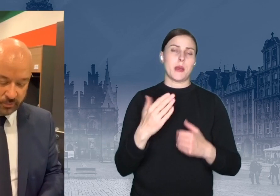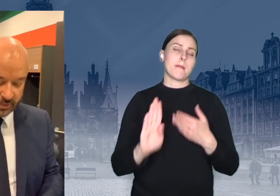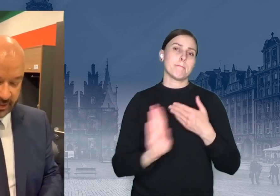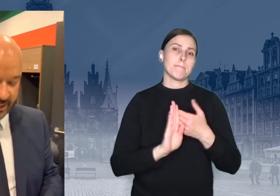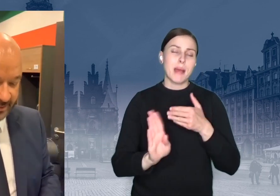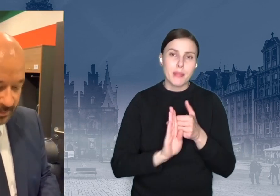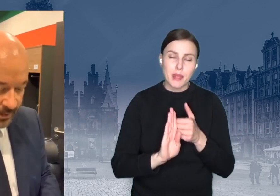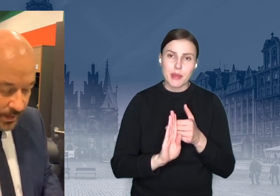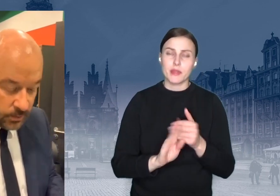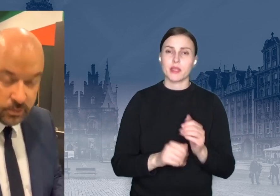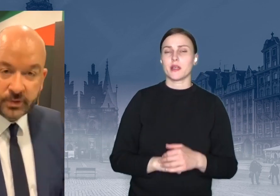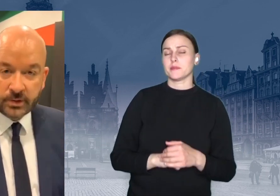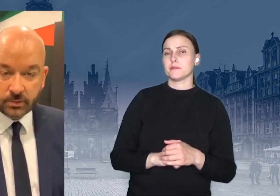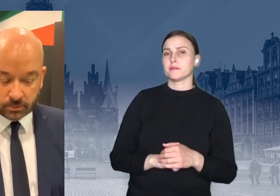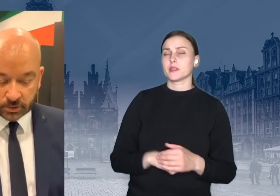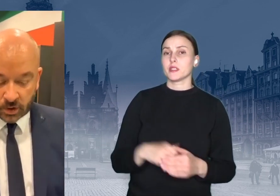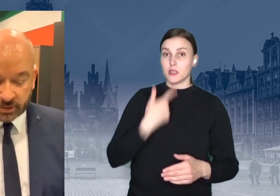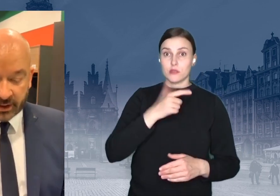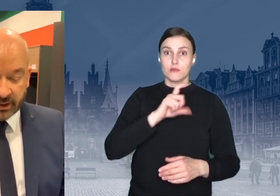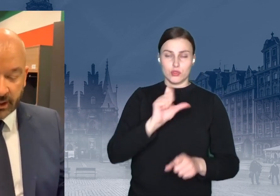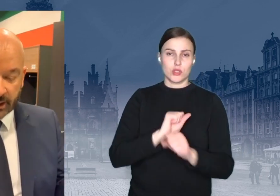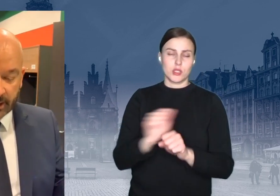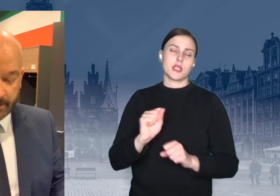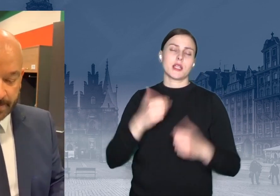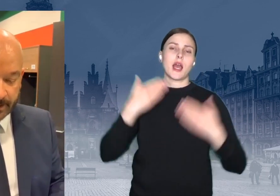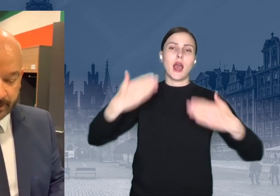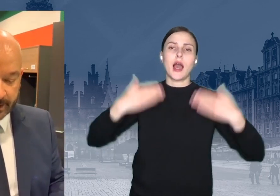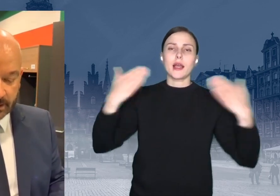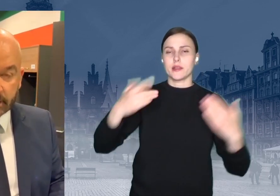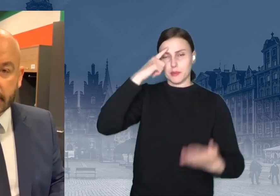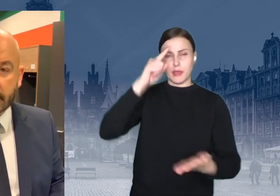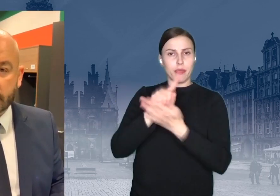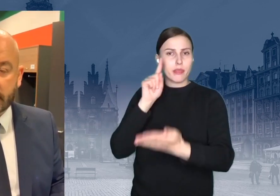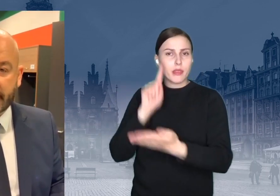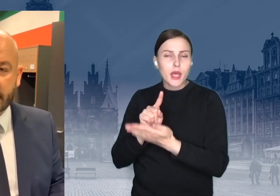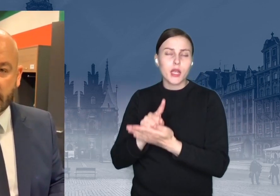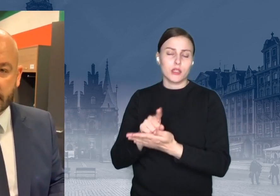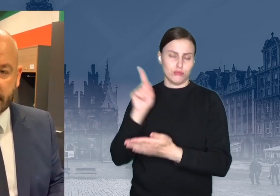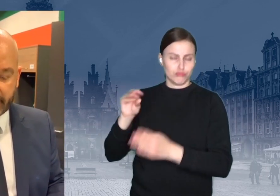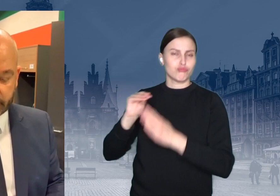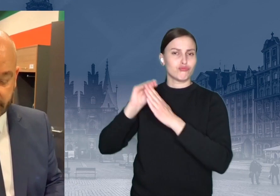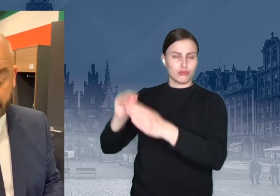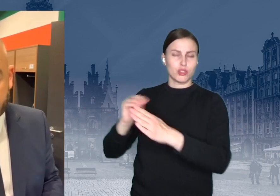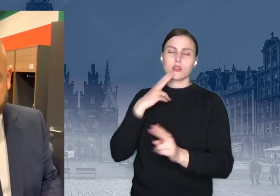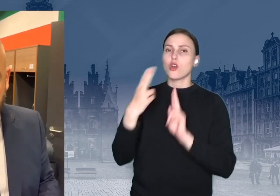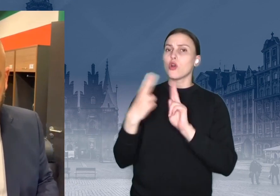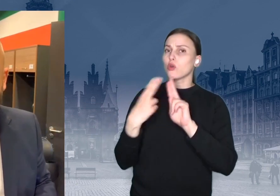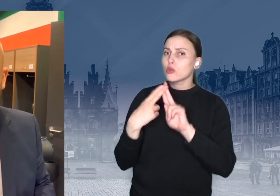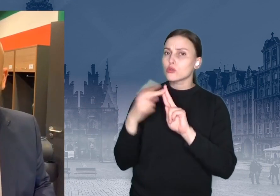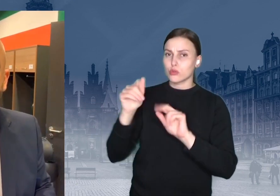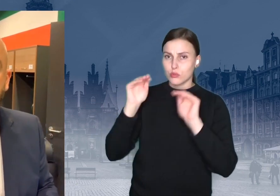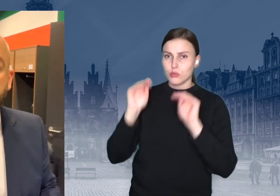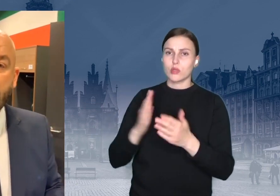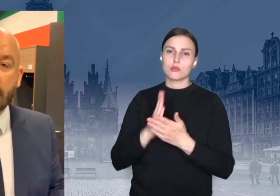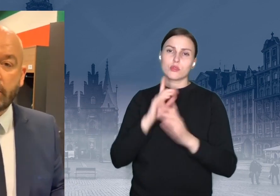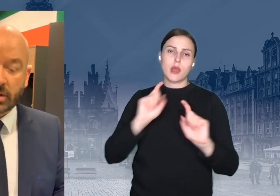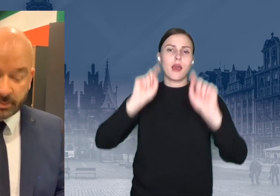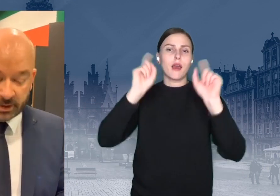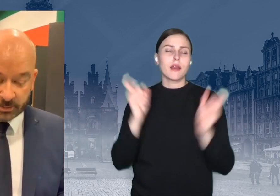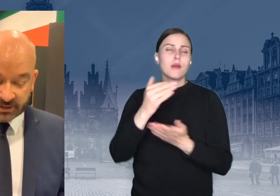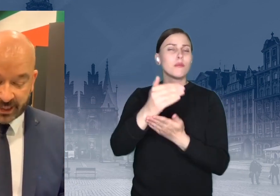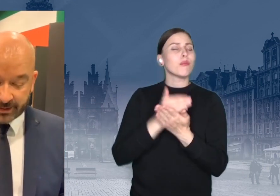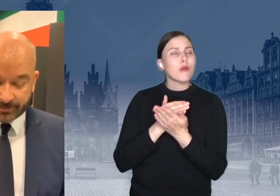mentorów Akademii Talentów i Uzgodnień. Te konsultacje odbywają się w ramach takiego programu, który